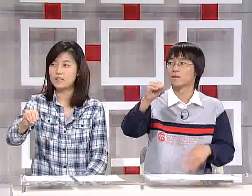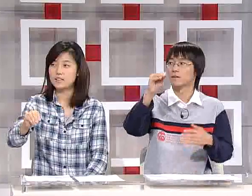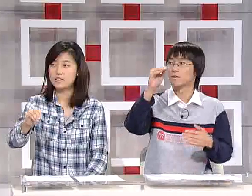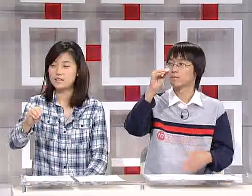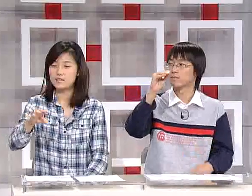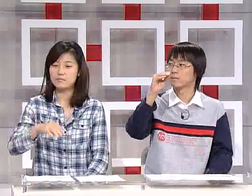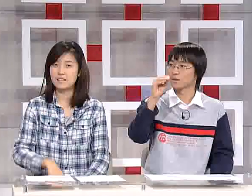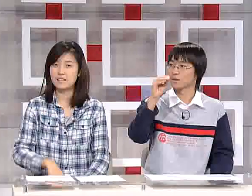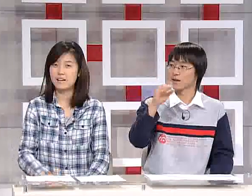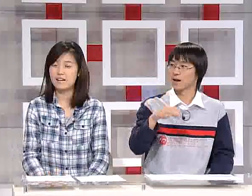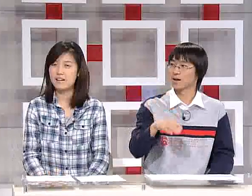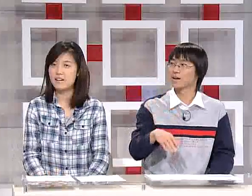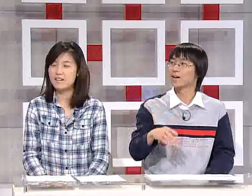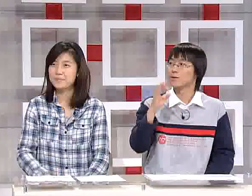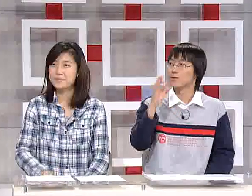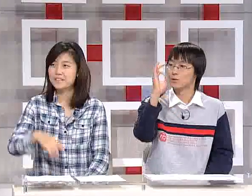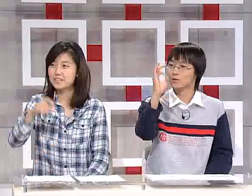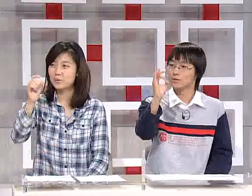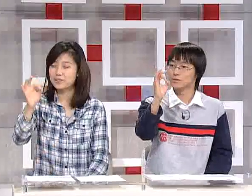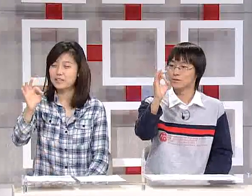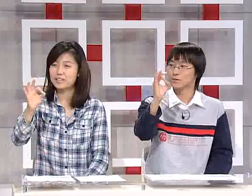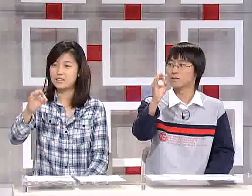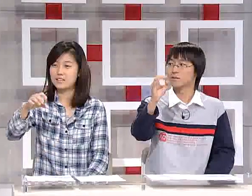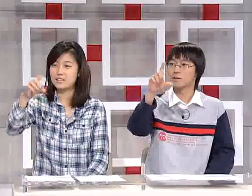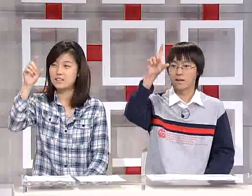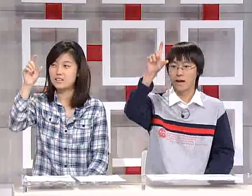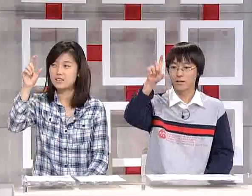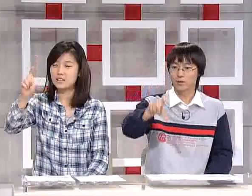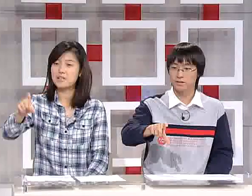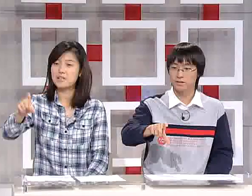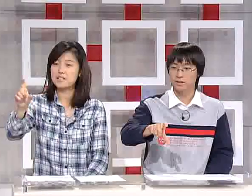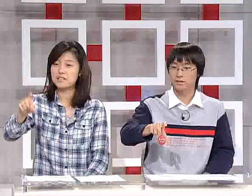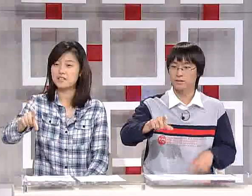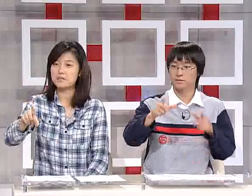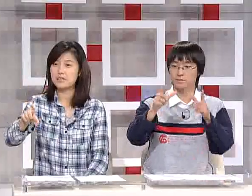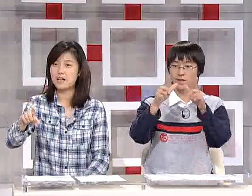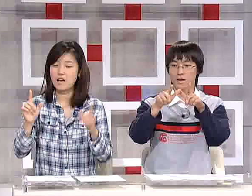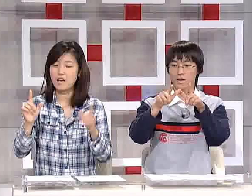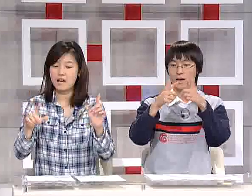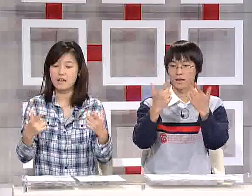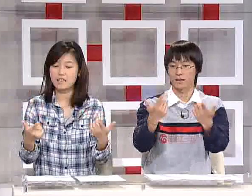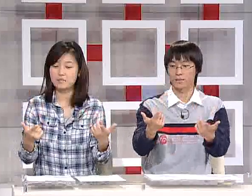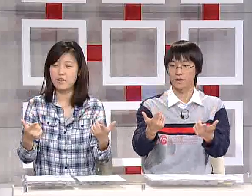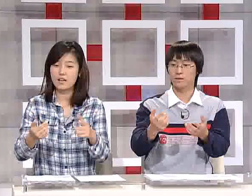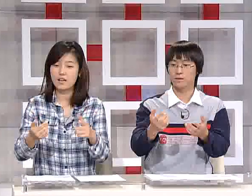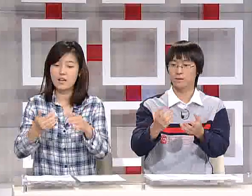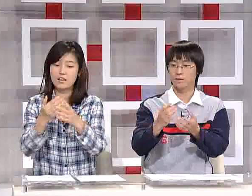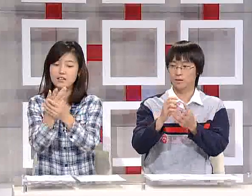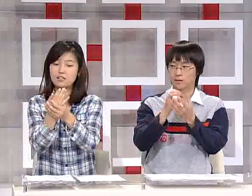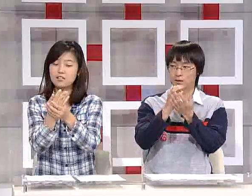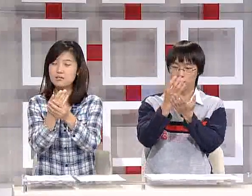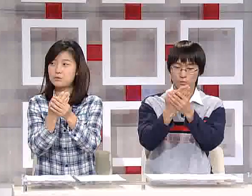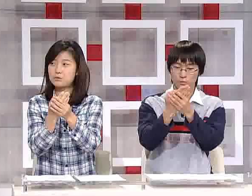5만원입니다. 돈은 카드로 하시겠습니까? 아니면 현금으로